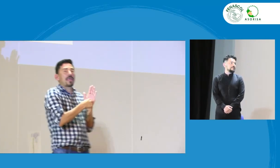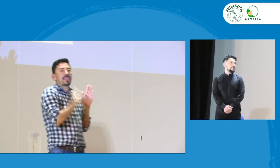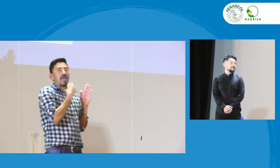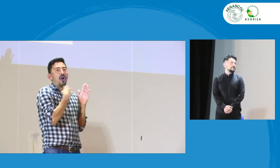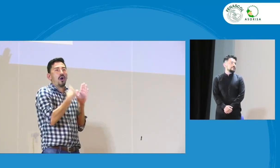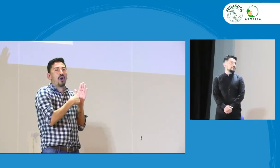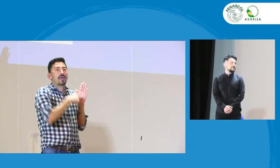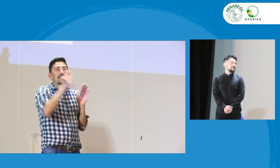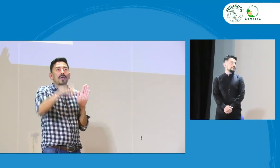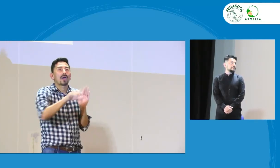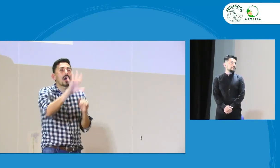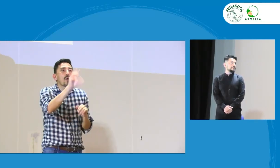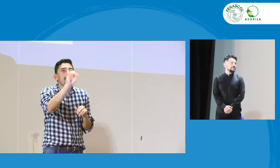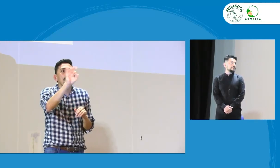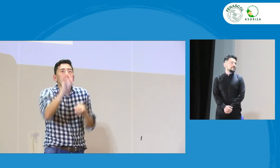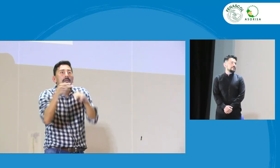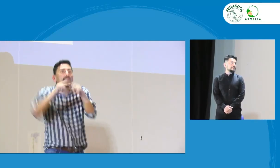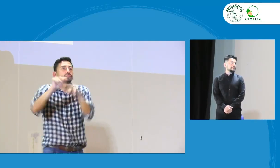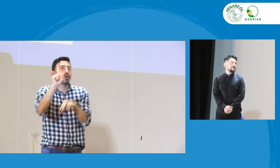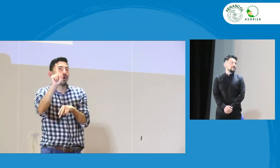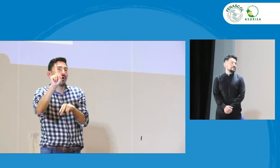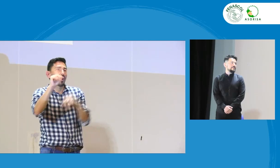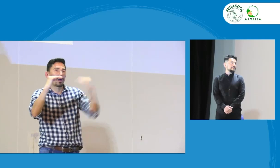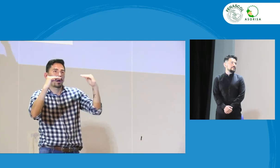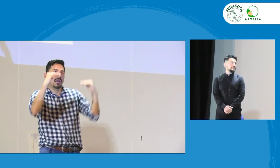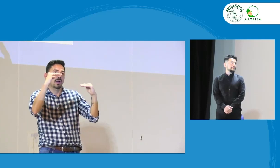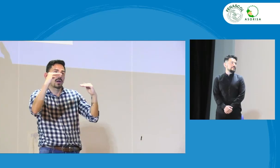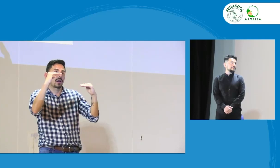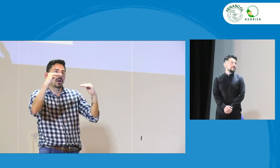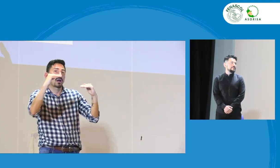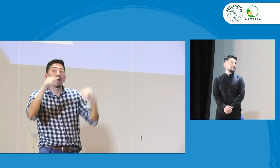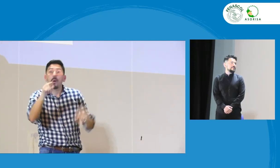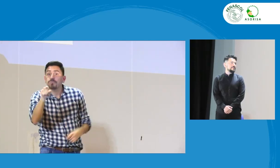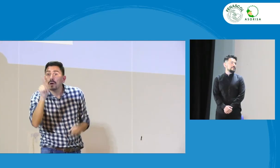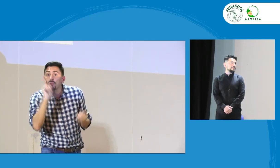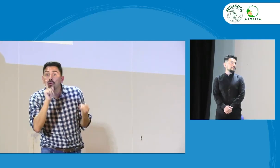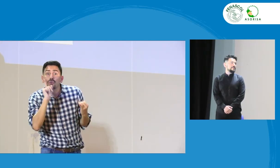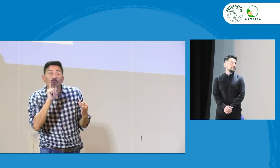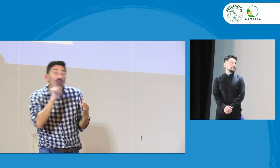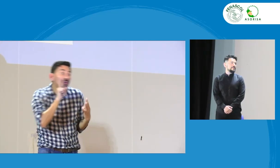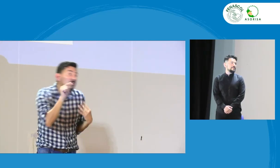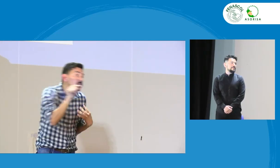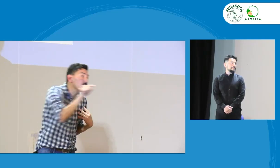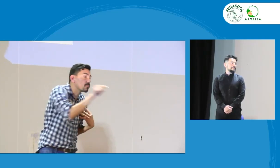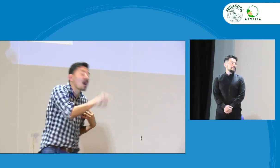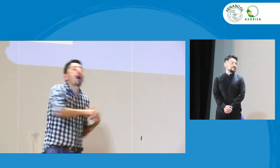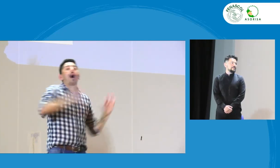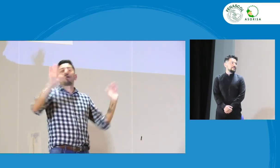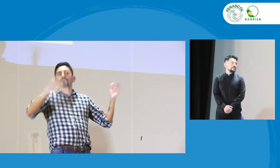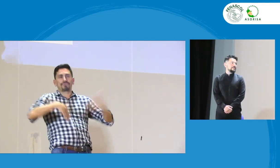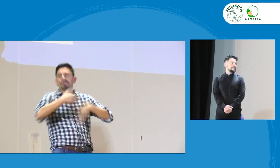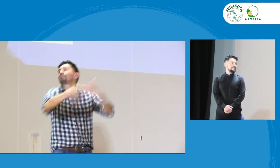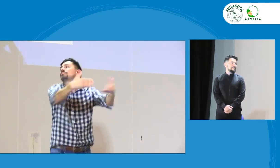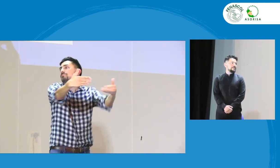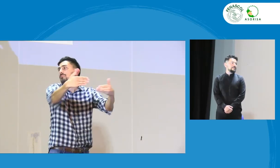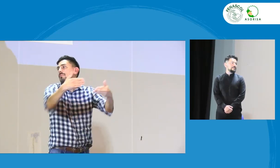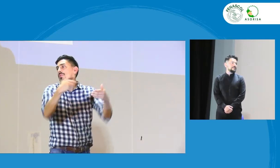oyente, debe ser 50 más 1, es lo que dice el parágrafo. Entonces, cuando ya se cumpla esto, se puede entrar a